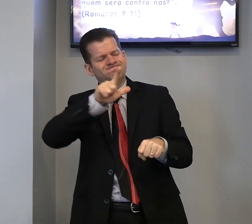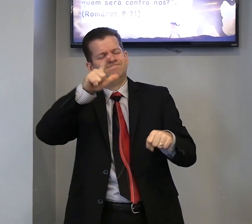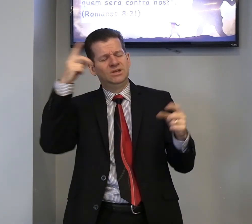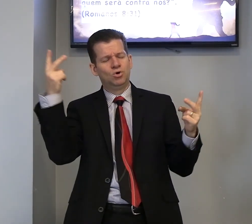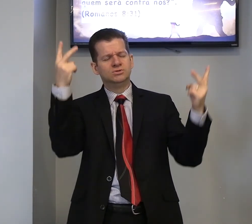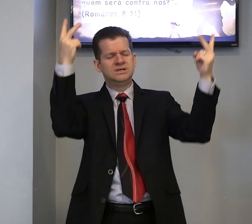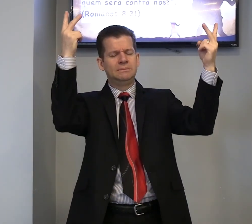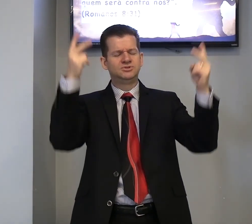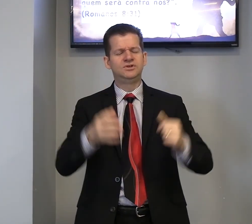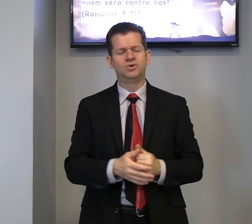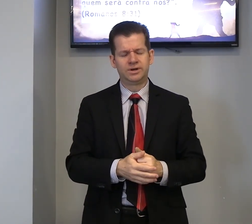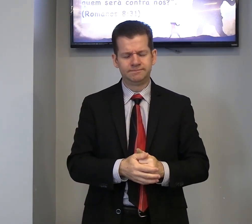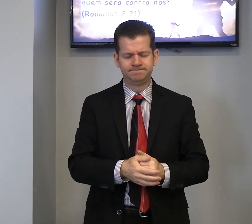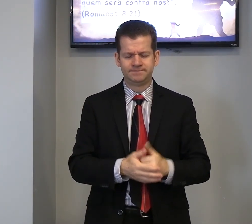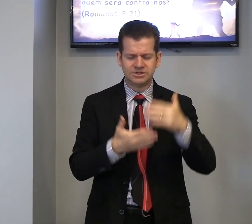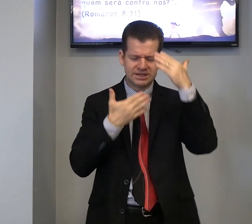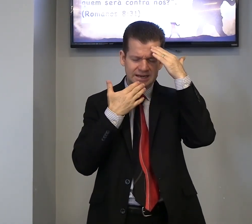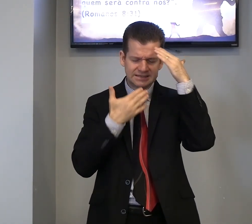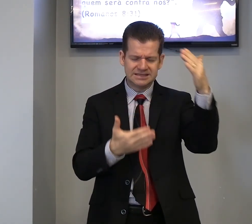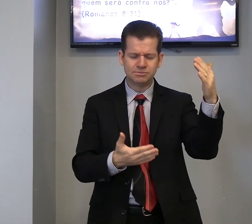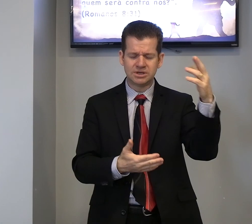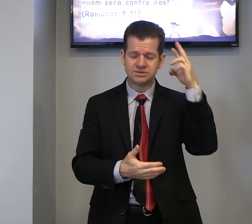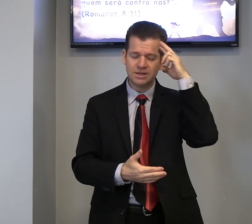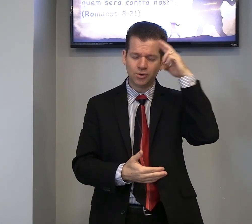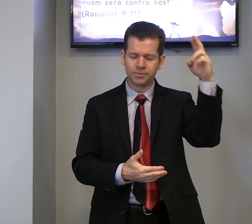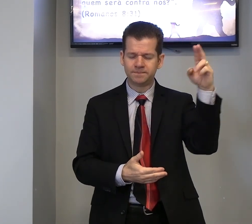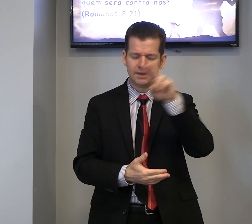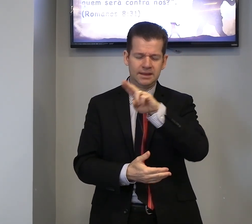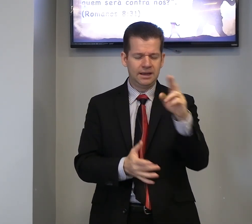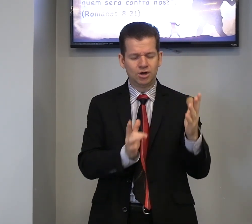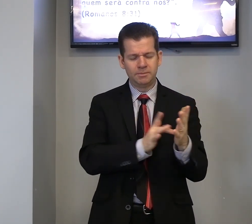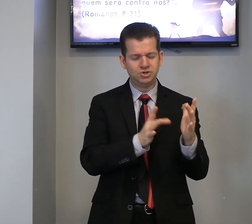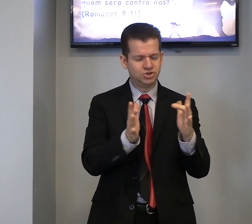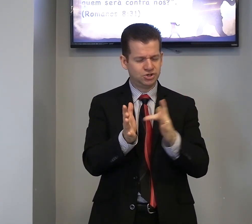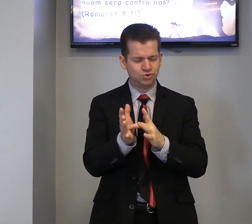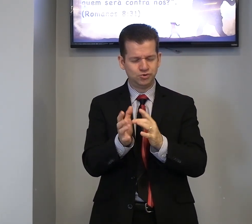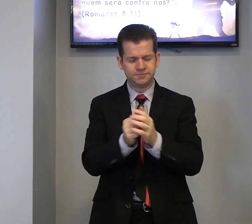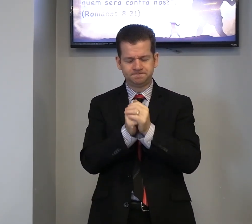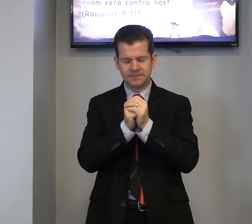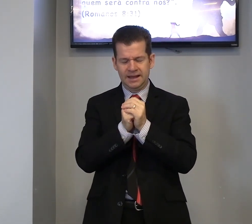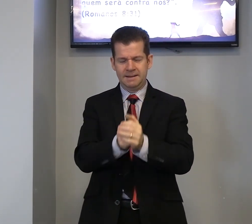e conseguirmos vitória, nós agradecemos, ao Senhor, em nome de Jesus, Amém!